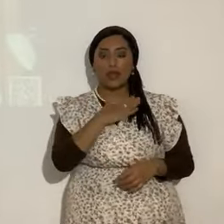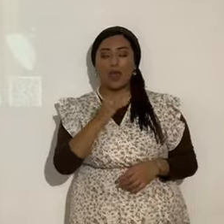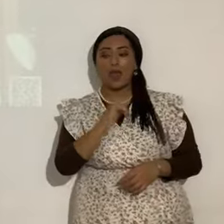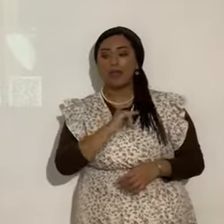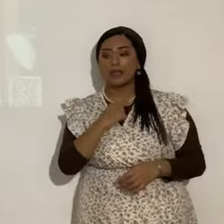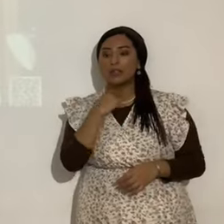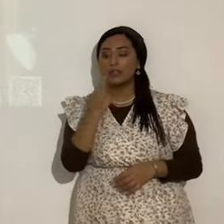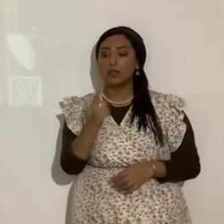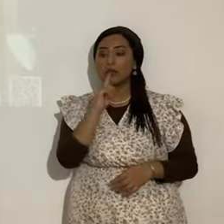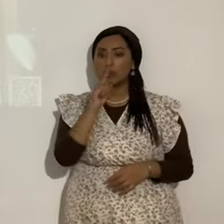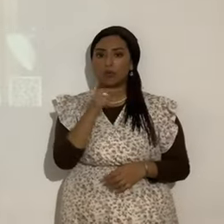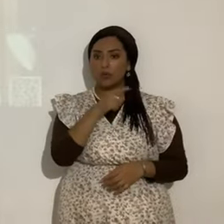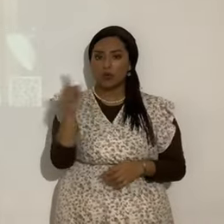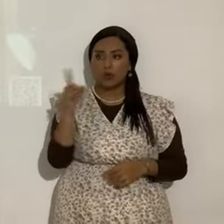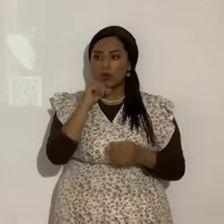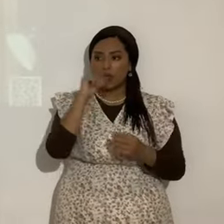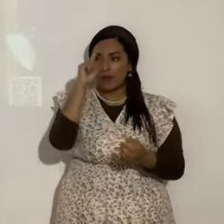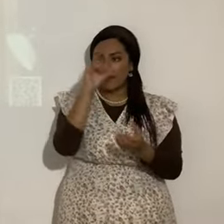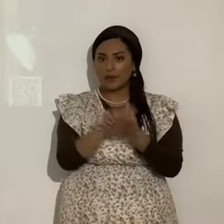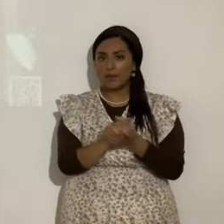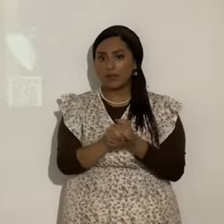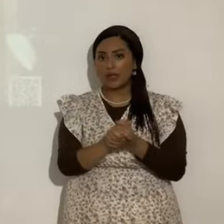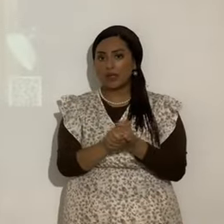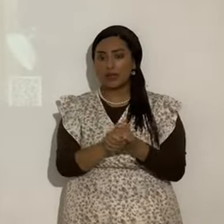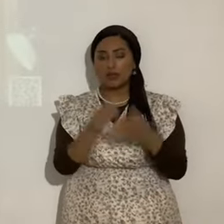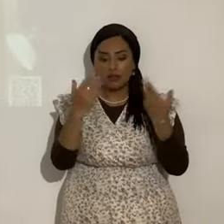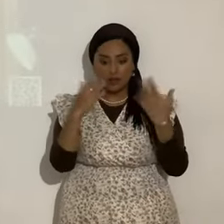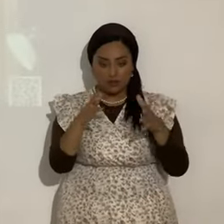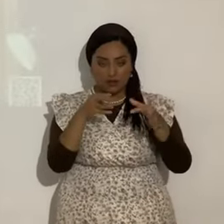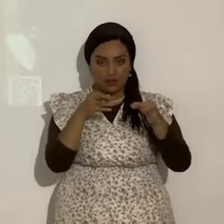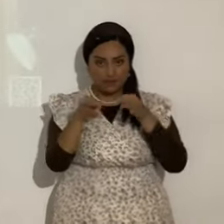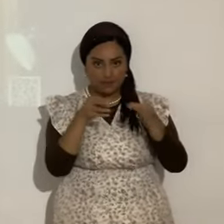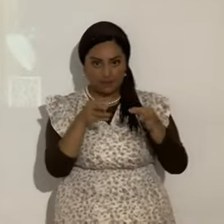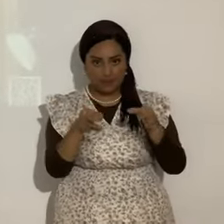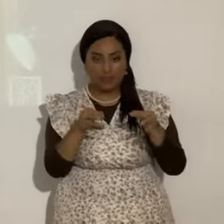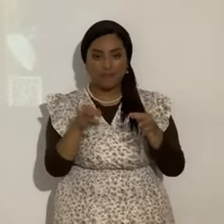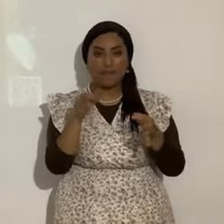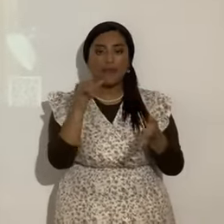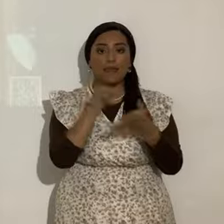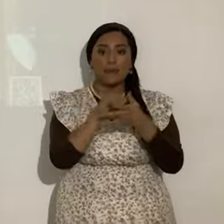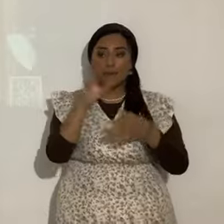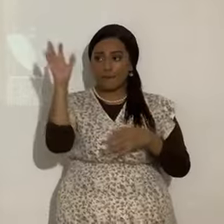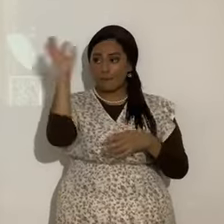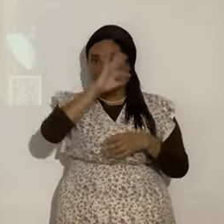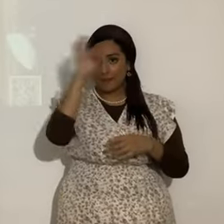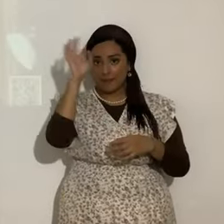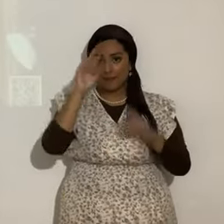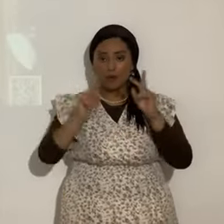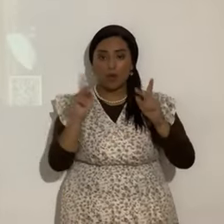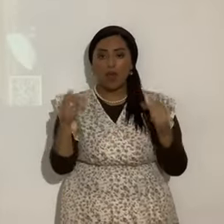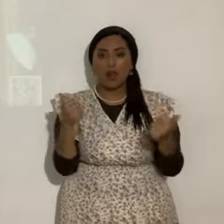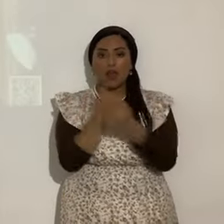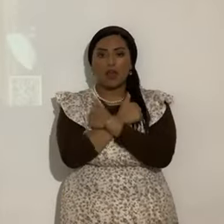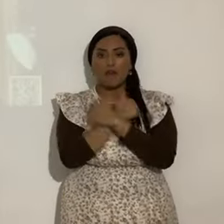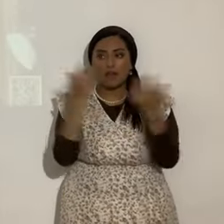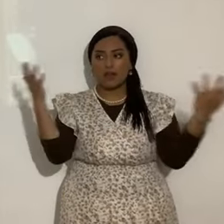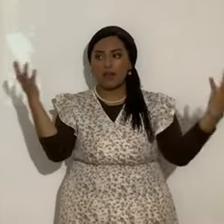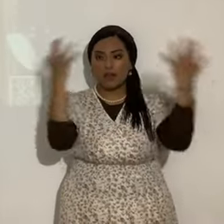no me creéis y ya hemos ministrado que los incrédulos aman las tinieblas los